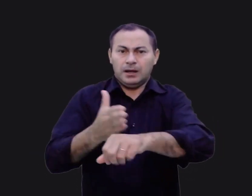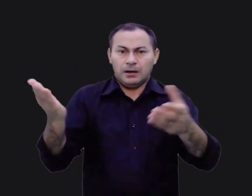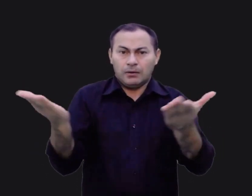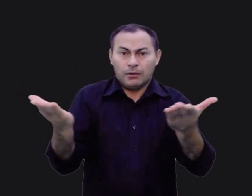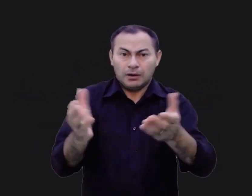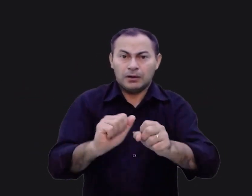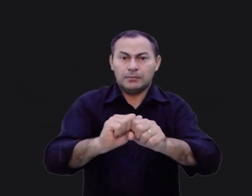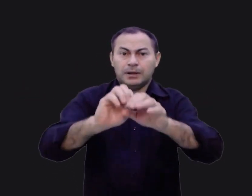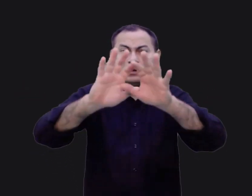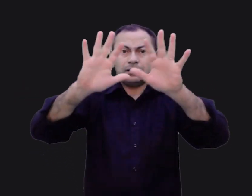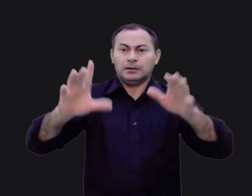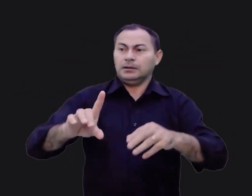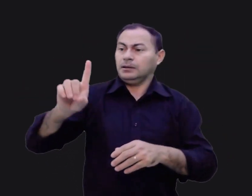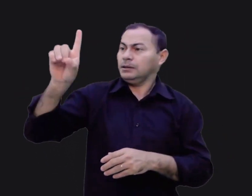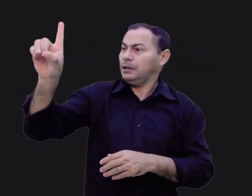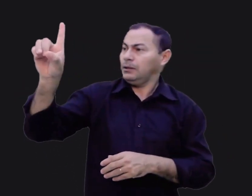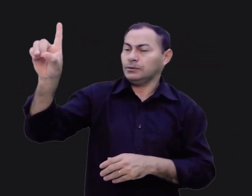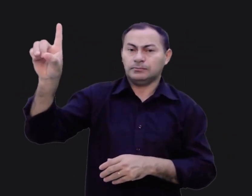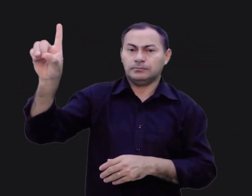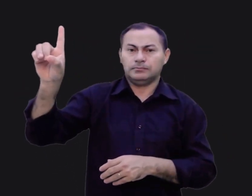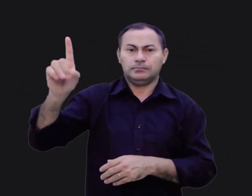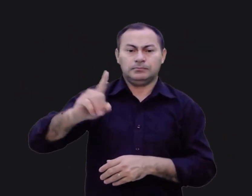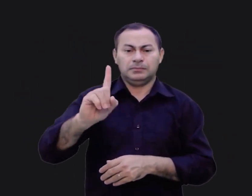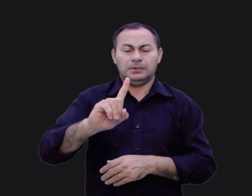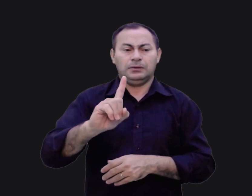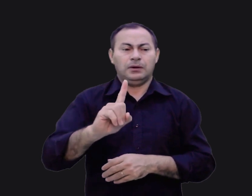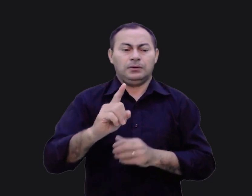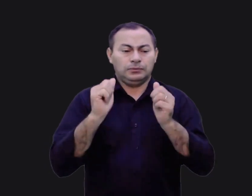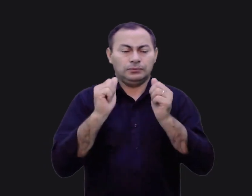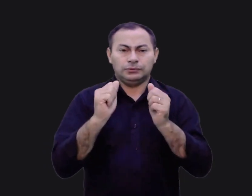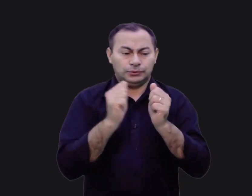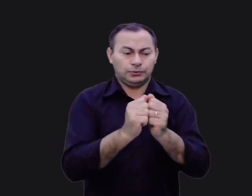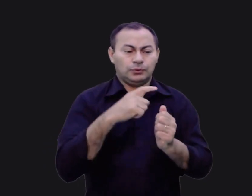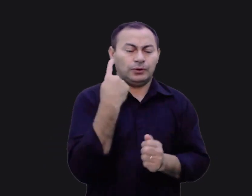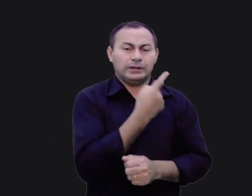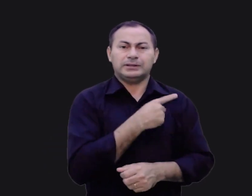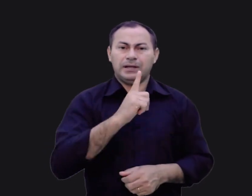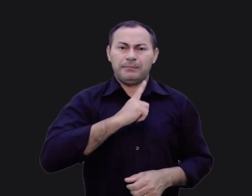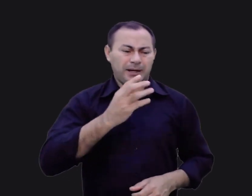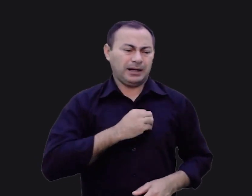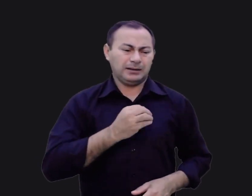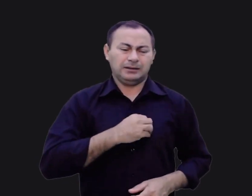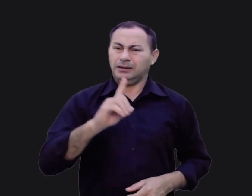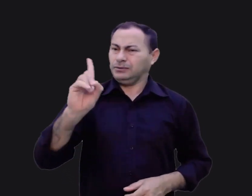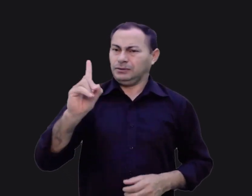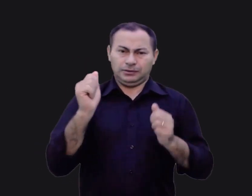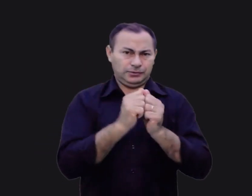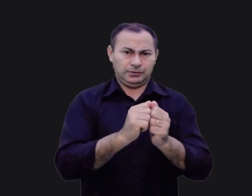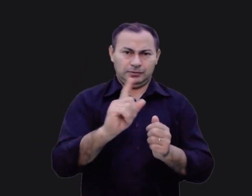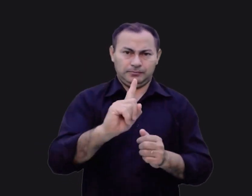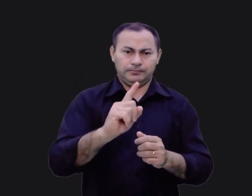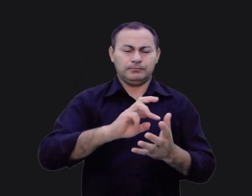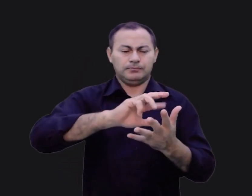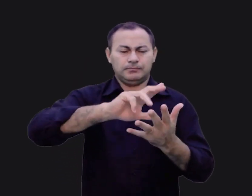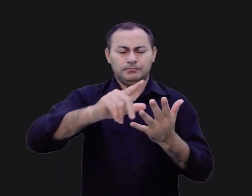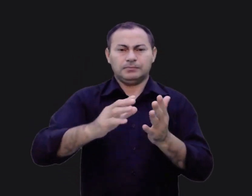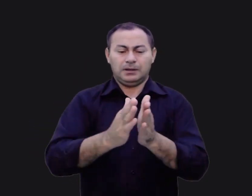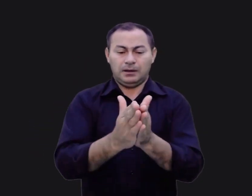bem óbvia. Deus não estará conosco se houver pecado em nossas vidas. Em vários trechos, as